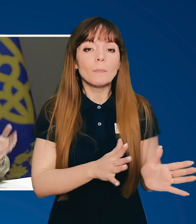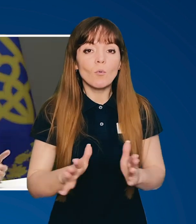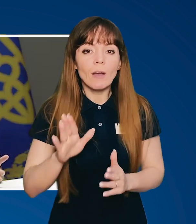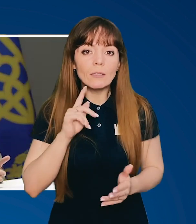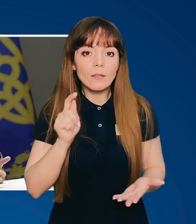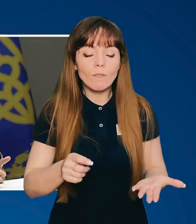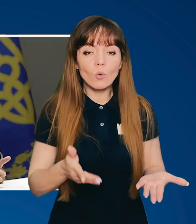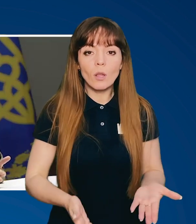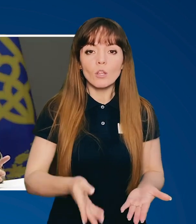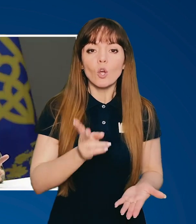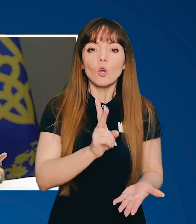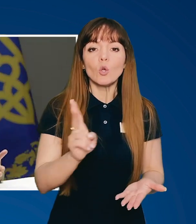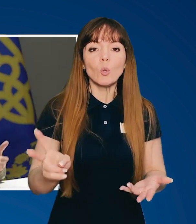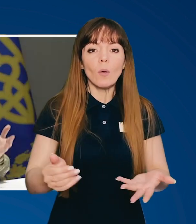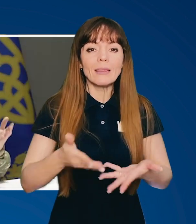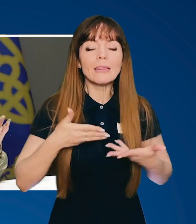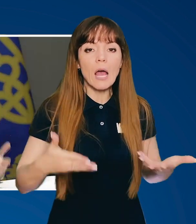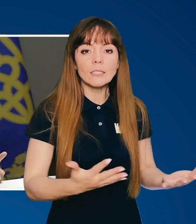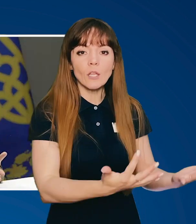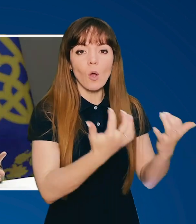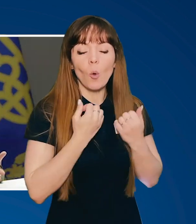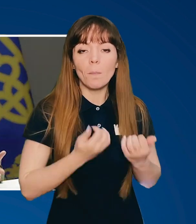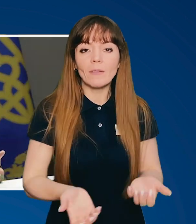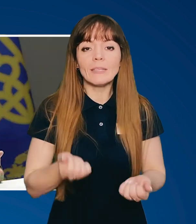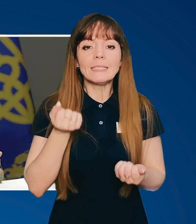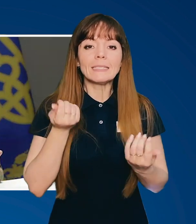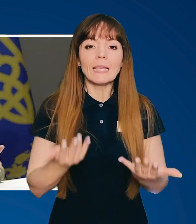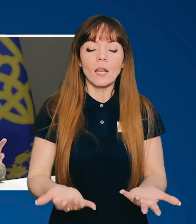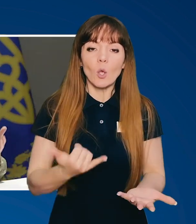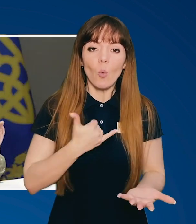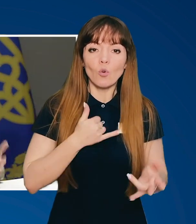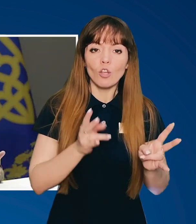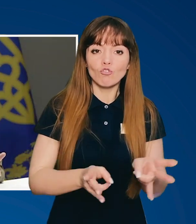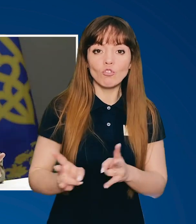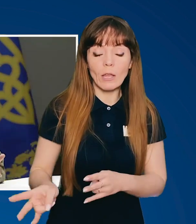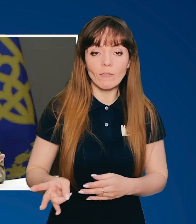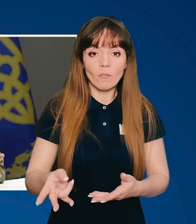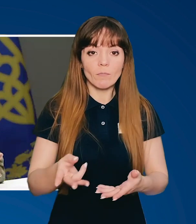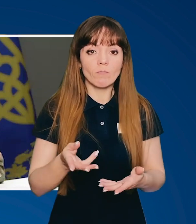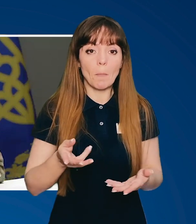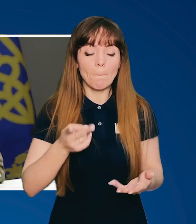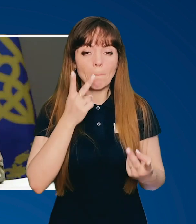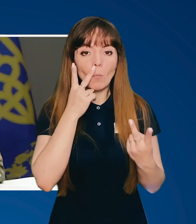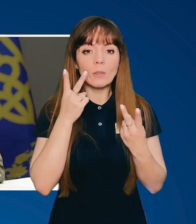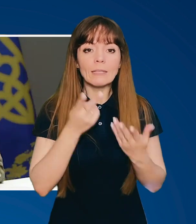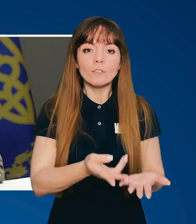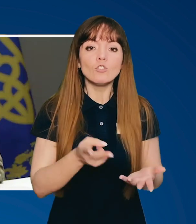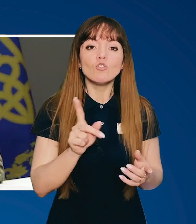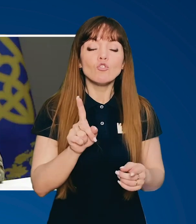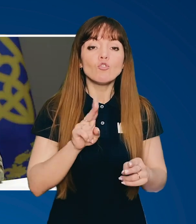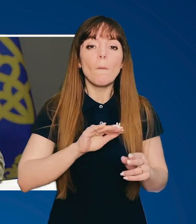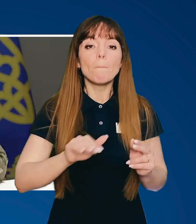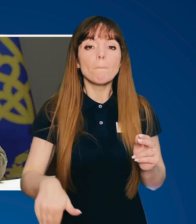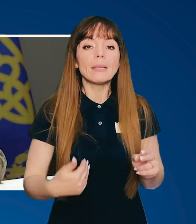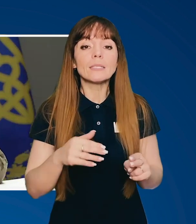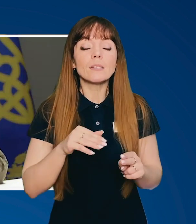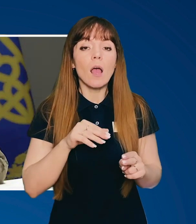ж відбувається в Україні, так хто ж нас захопив, так скільки ж у нас жертв. Подивитися, що після себе